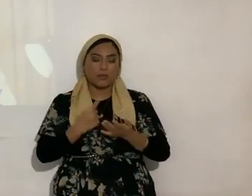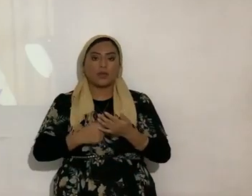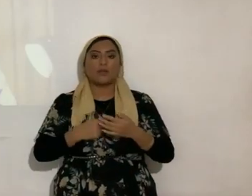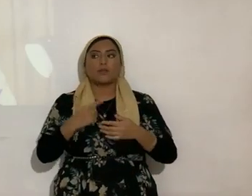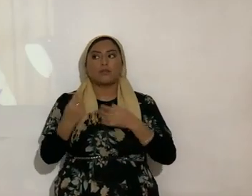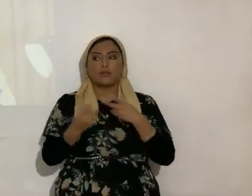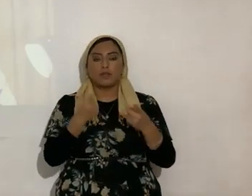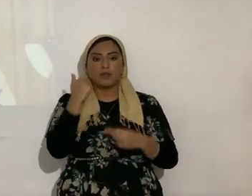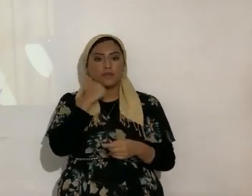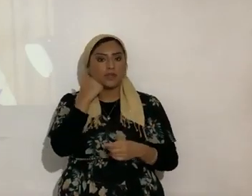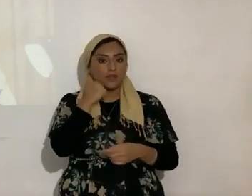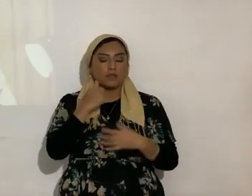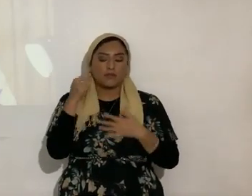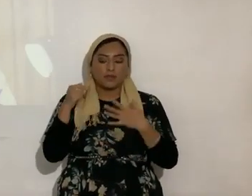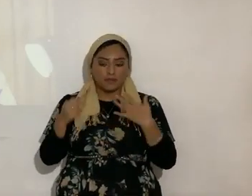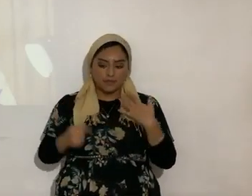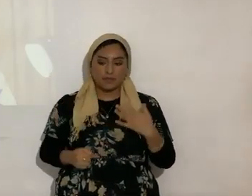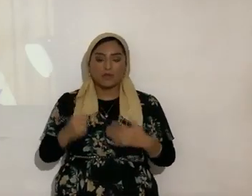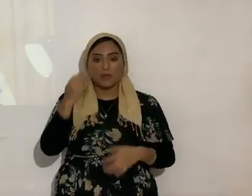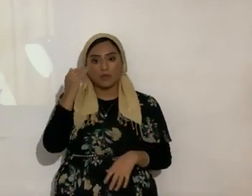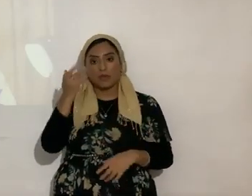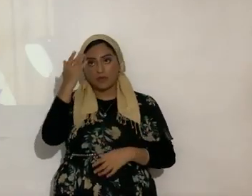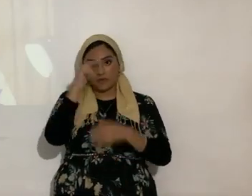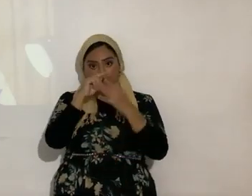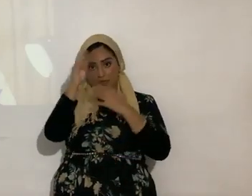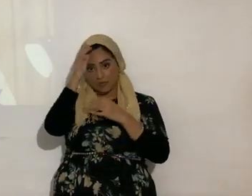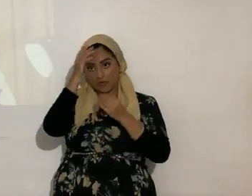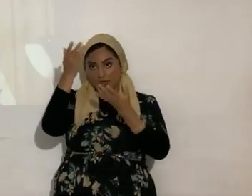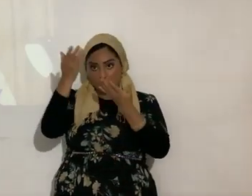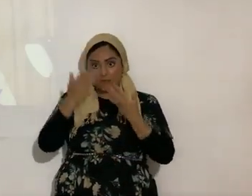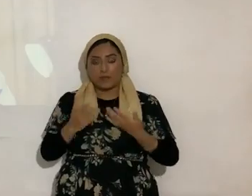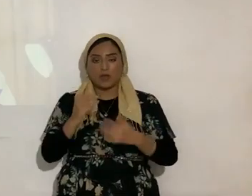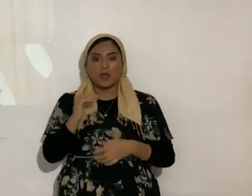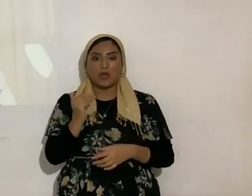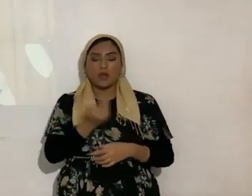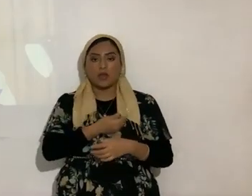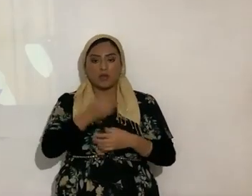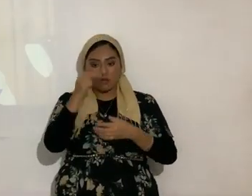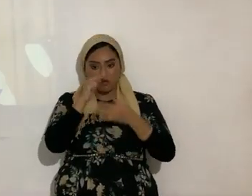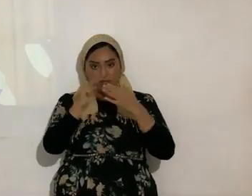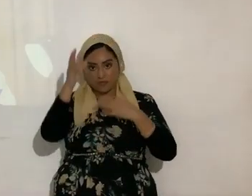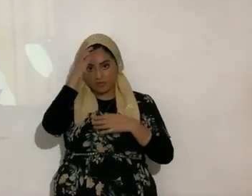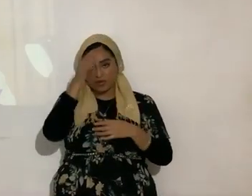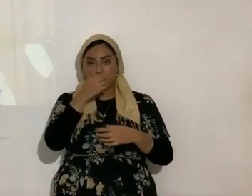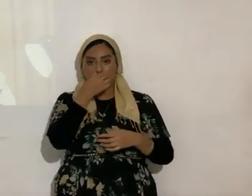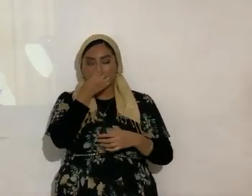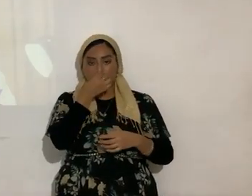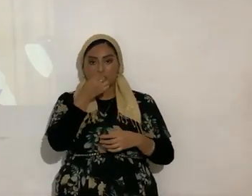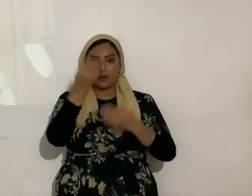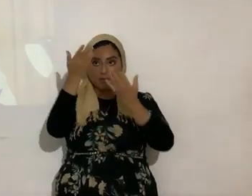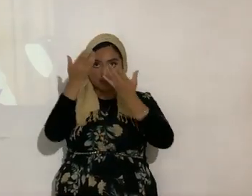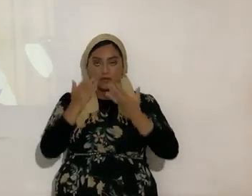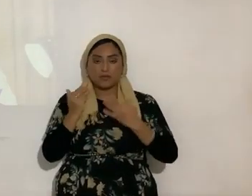día y demás por eso el eterno nos dejó el abrimo el padre nuestro danos nuestro pan de cada día